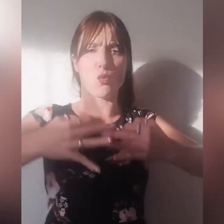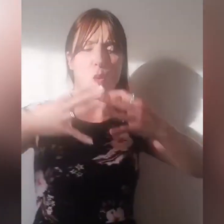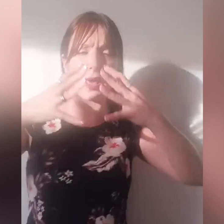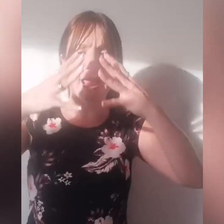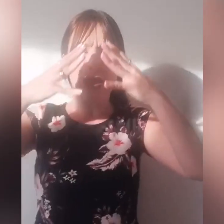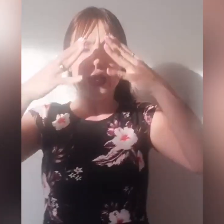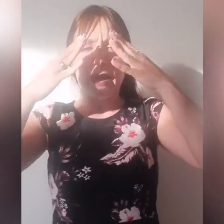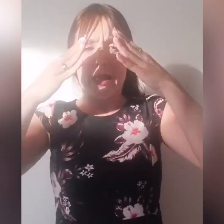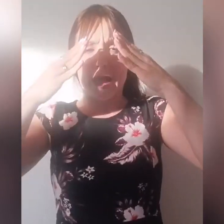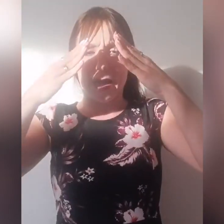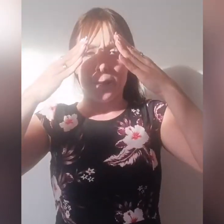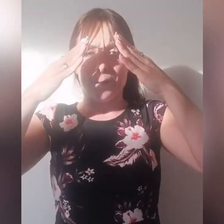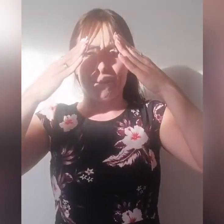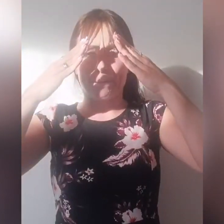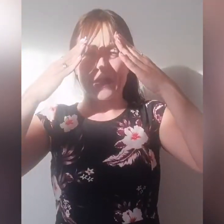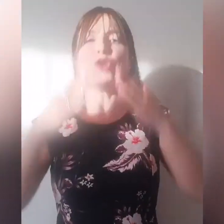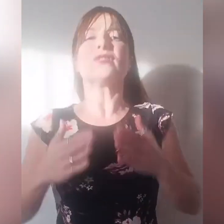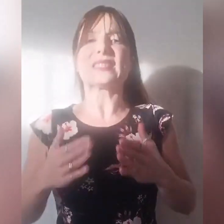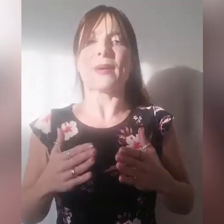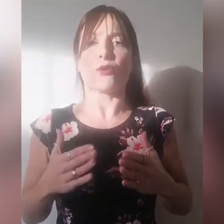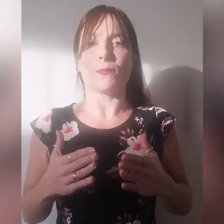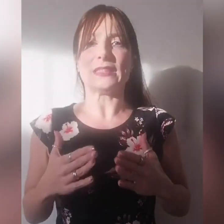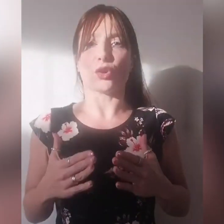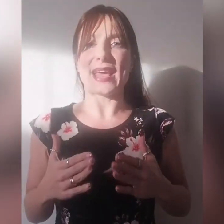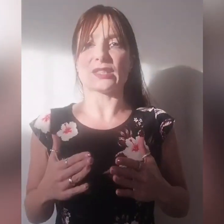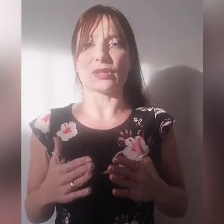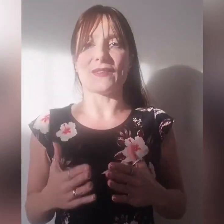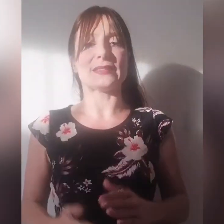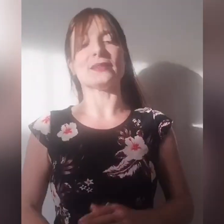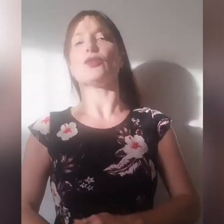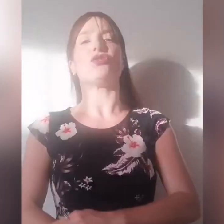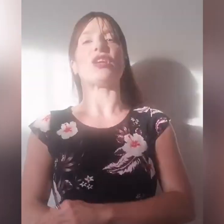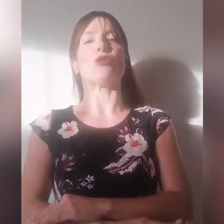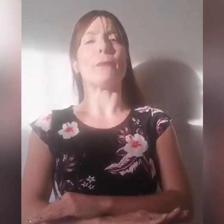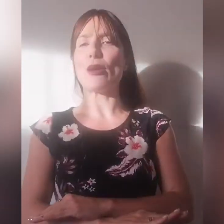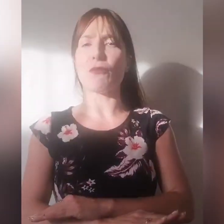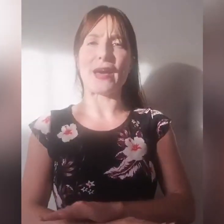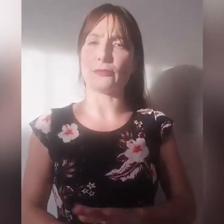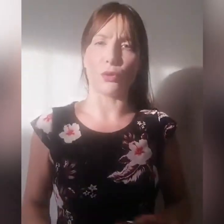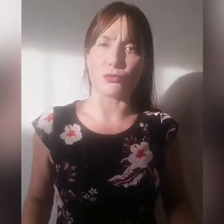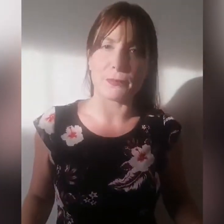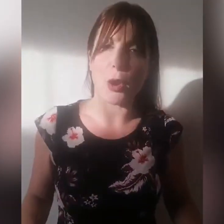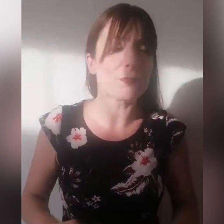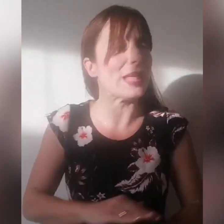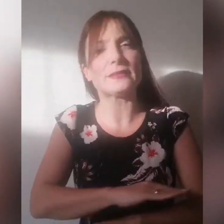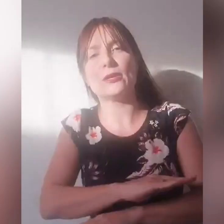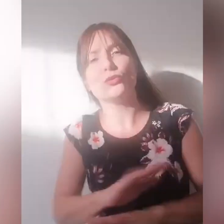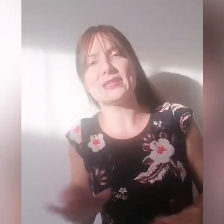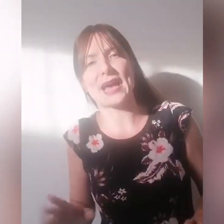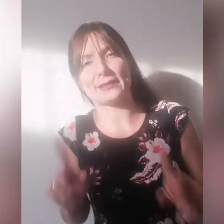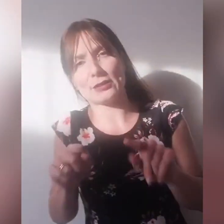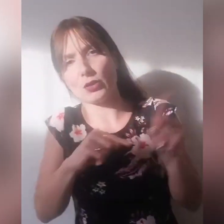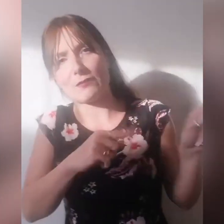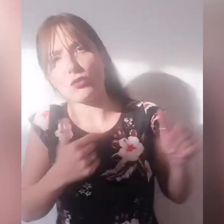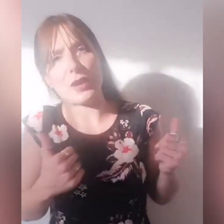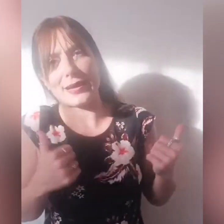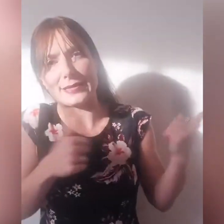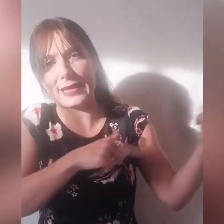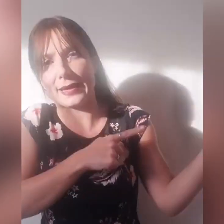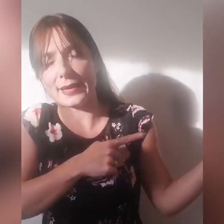un cuore consapevolmente onesto davanti a Dio dicendo, mi go fai tu, detto a lui desanne, dato che il focolai le stai qui,